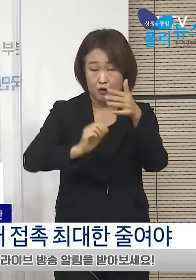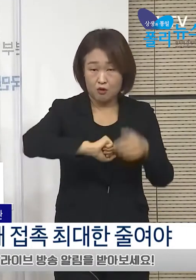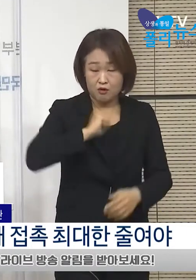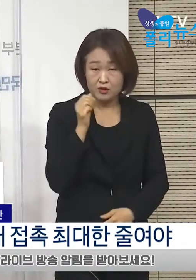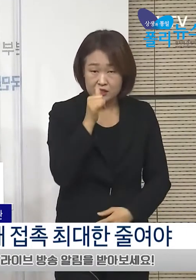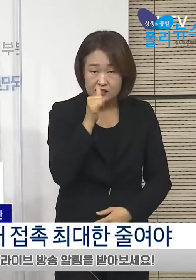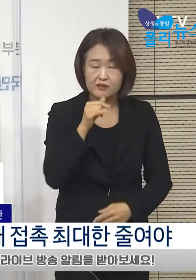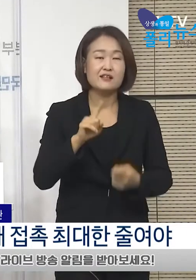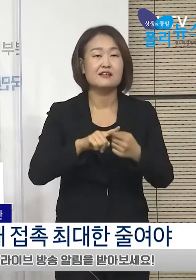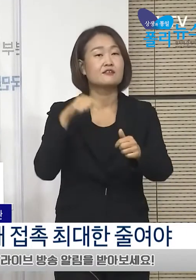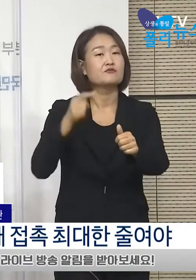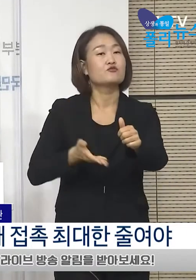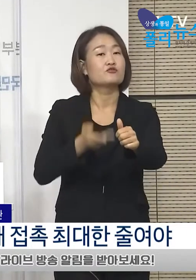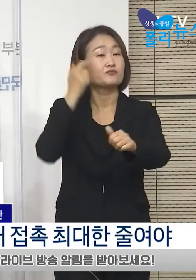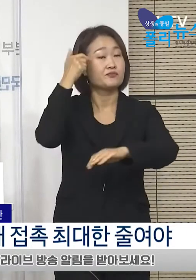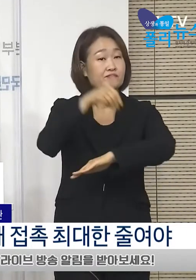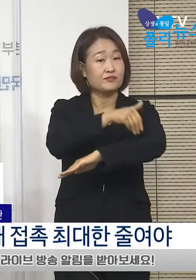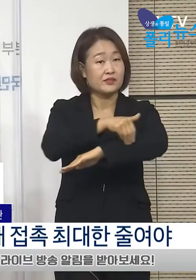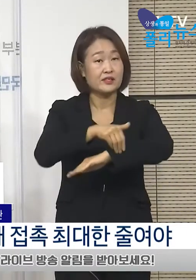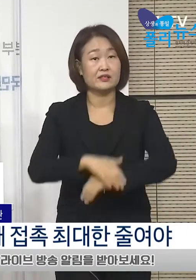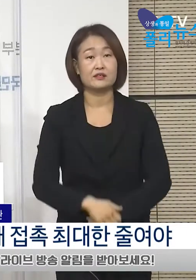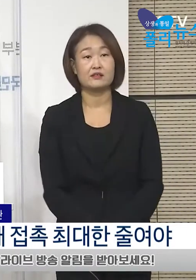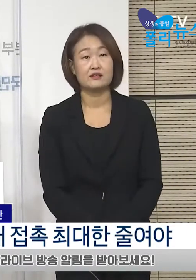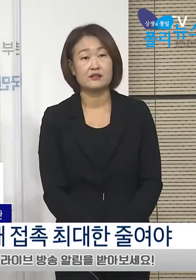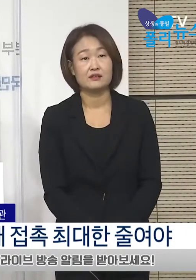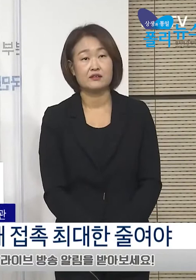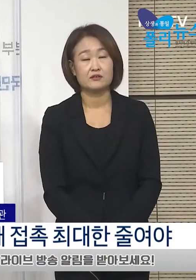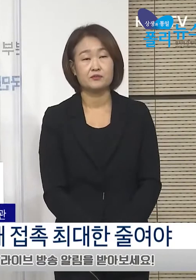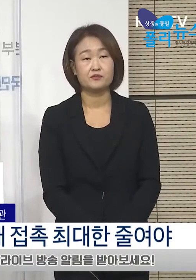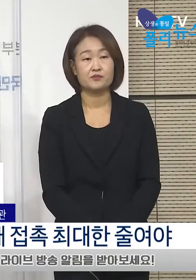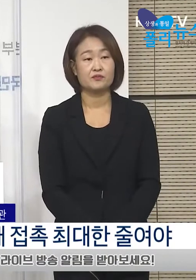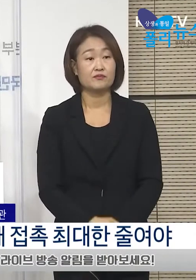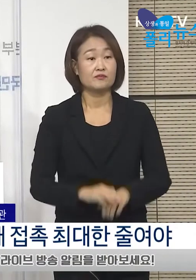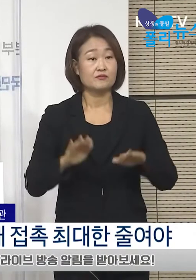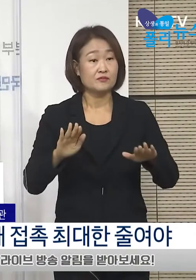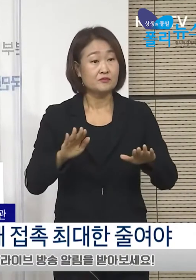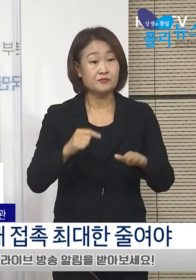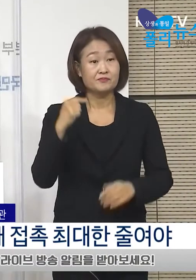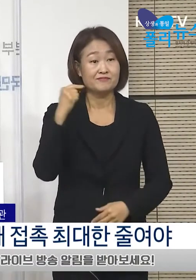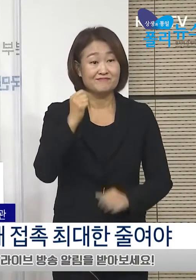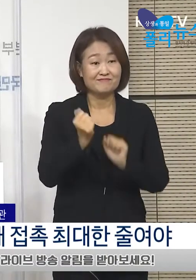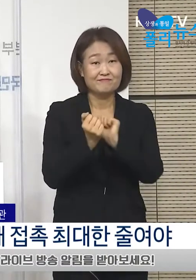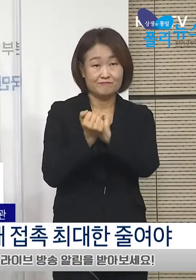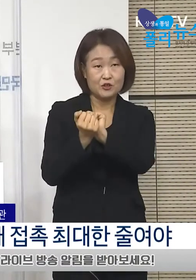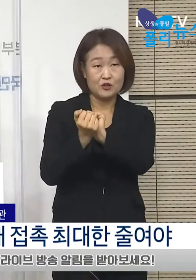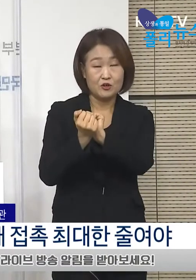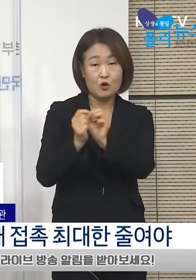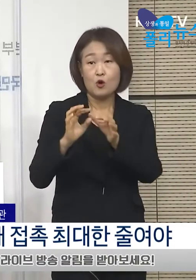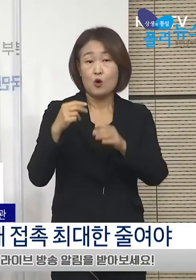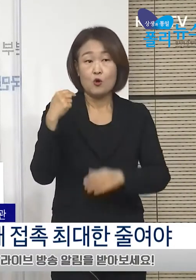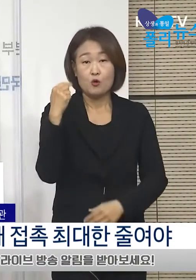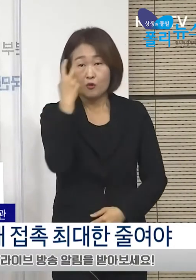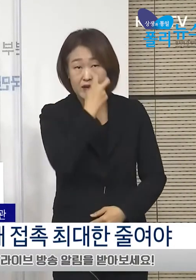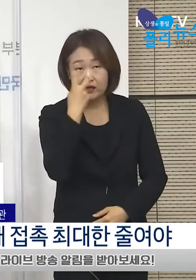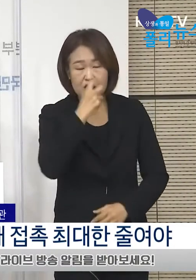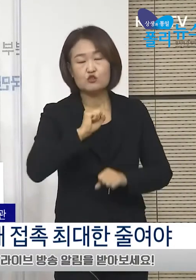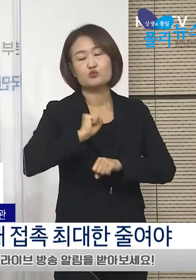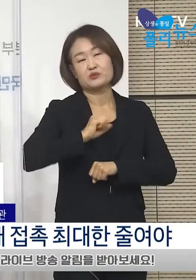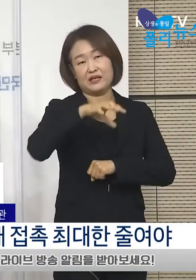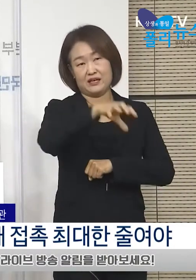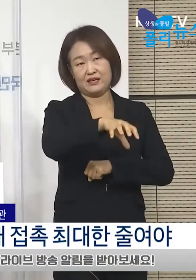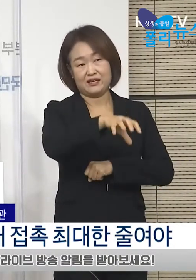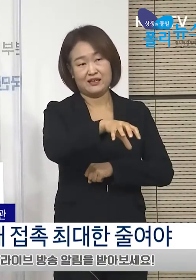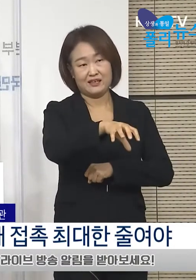군도 거리 두기 격상에 따라 방역 관리를 강화하고 있습니다. 수도권과 강원도 지역의